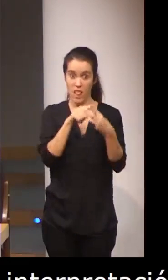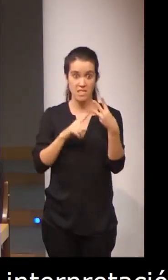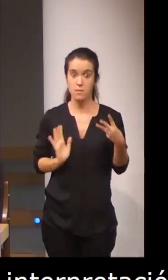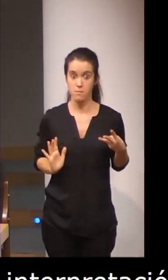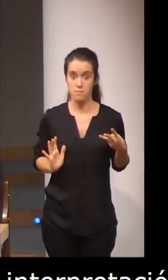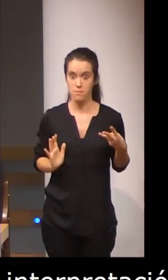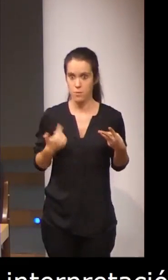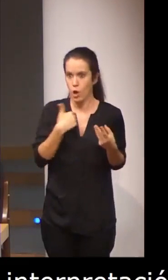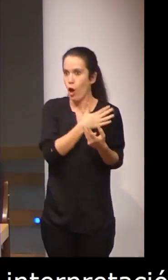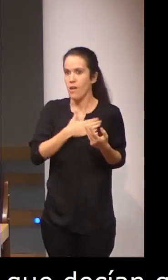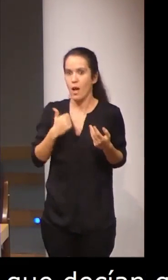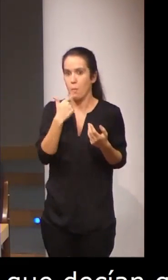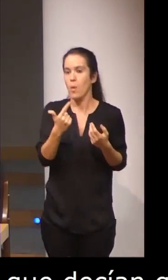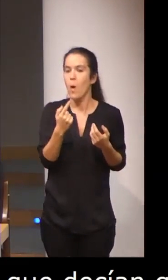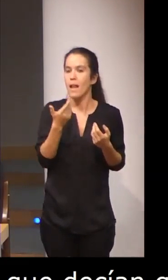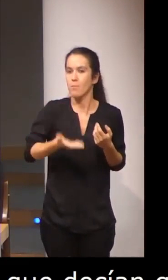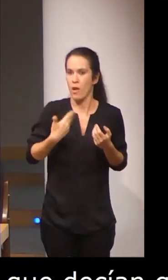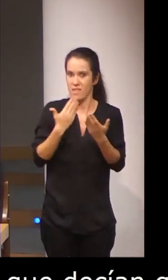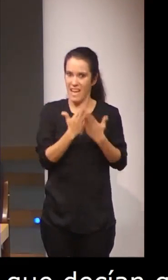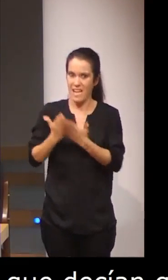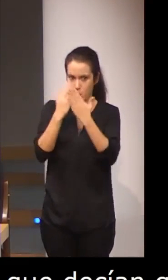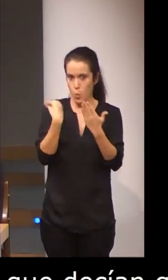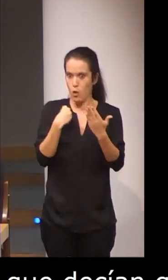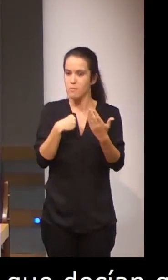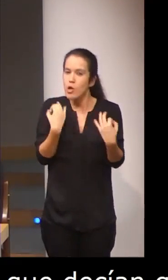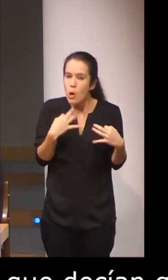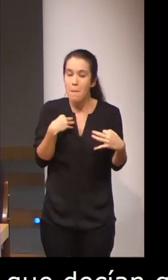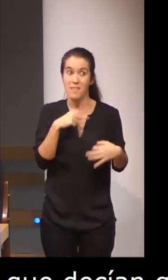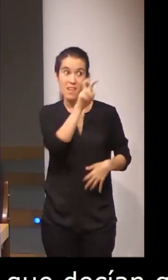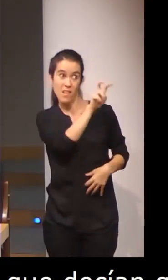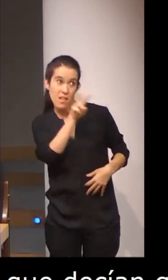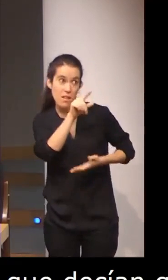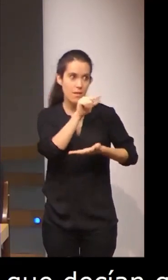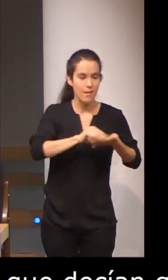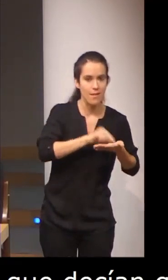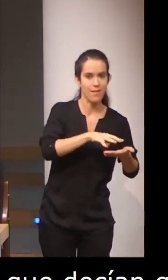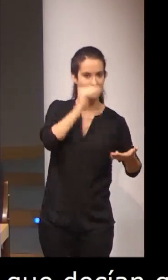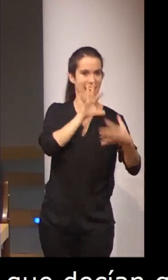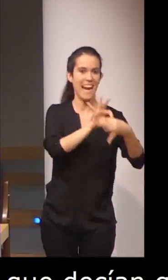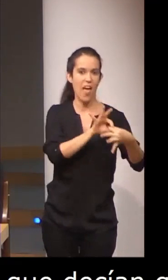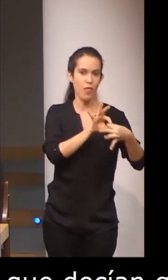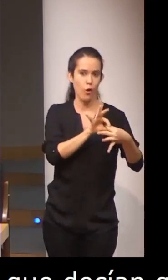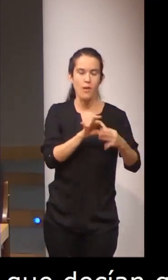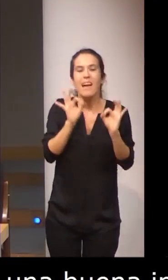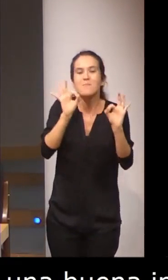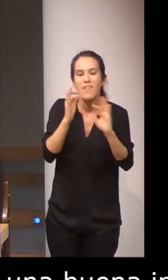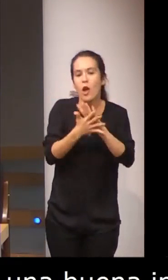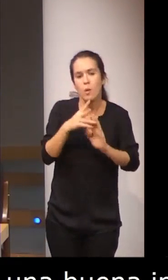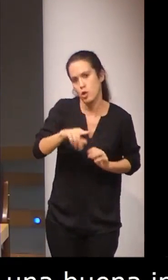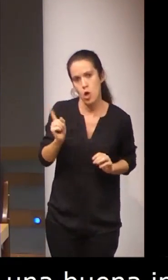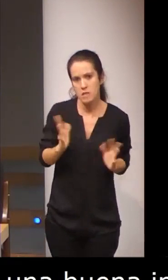que me gustaría destacar de este estudio, que ya insisto que no era específico de lo que es la lengua de signos.